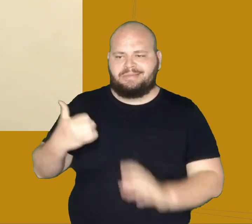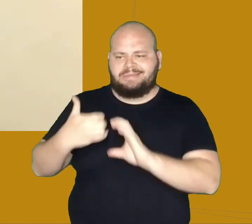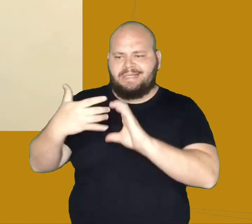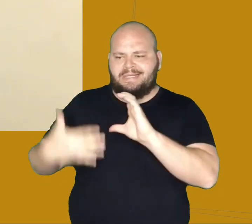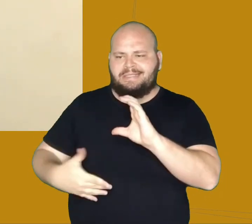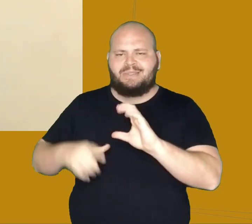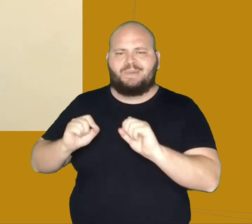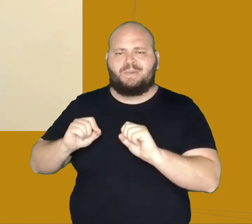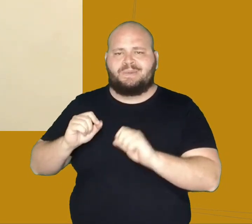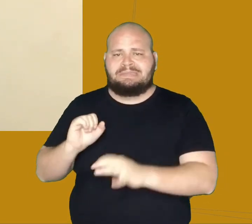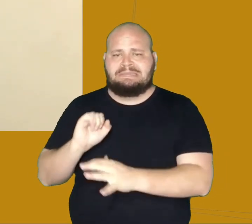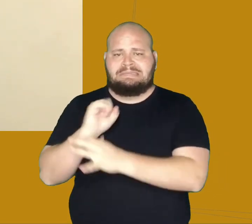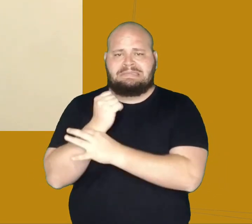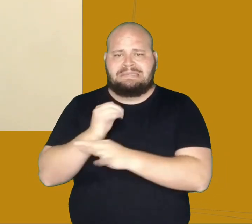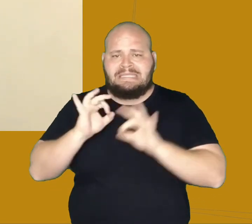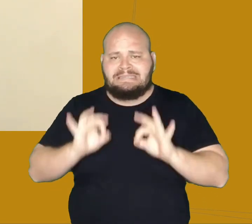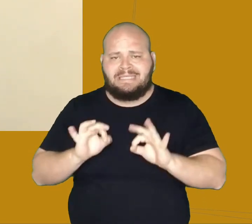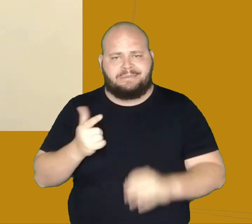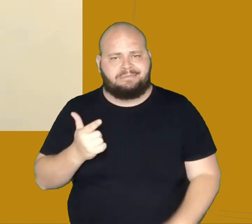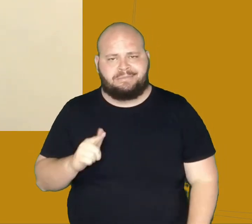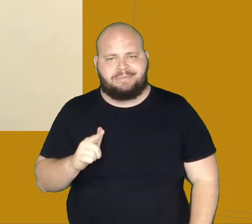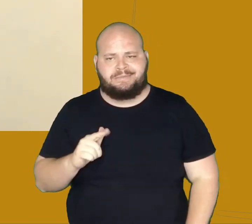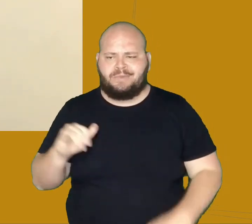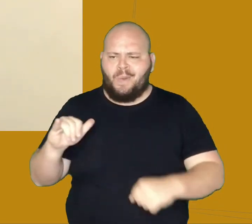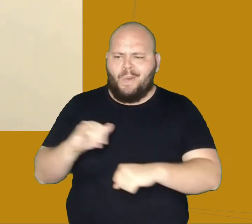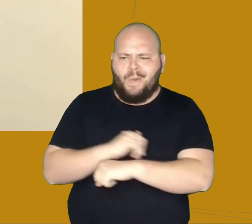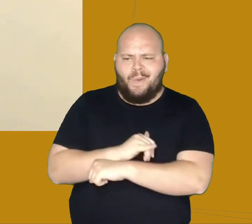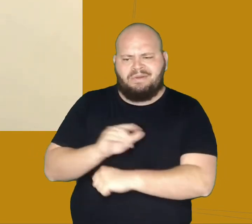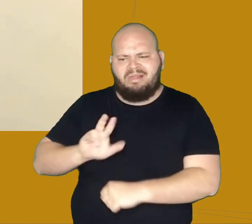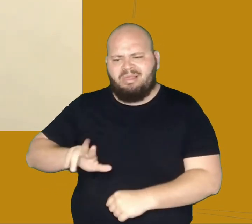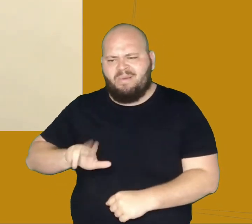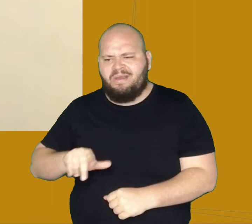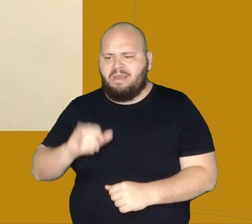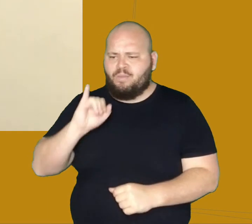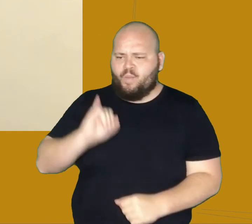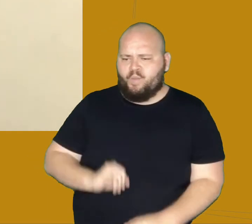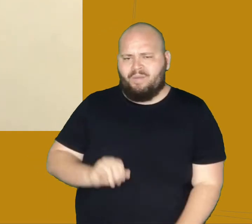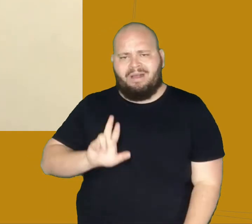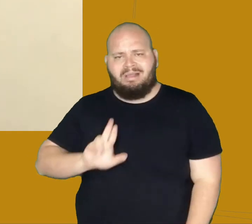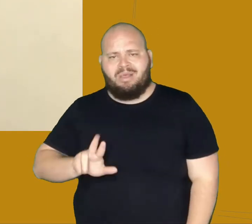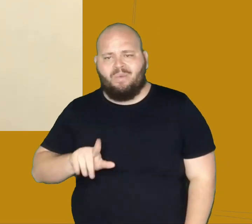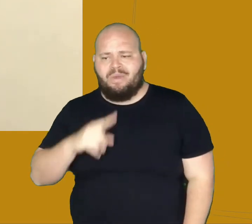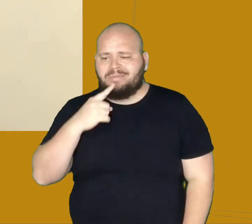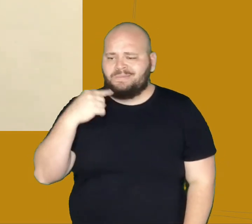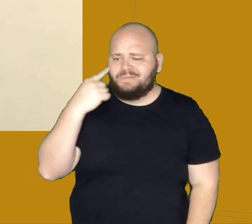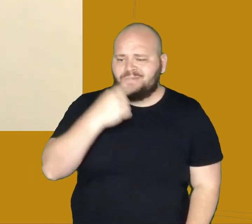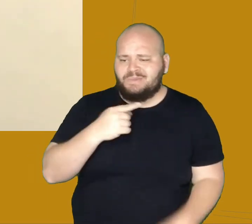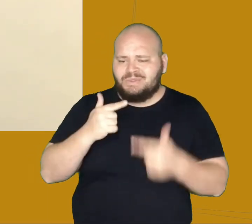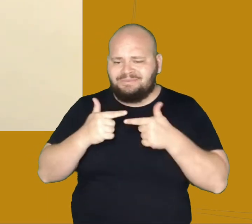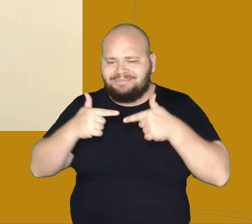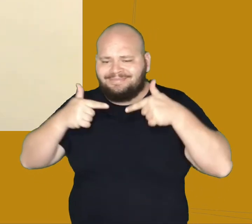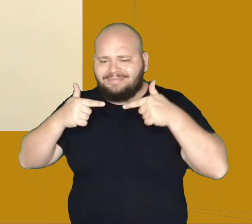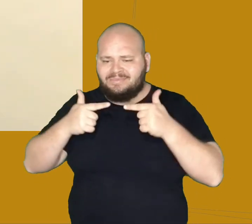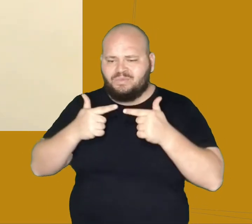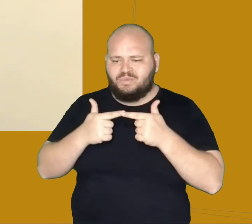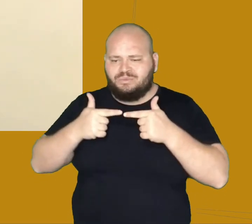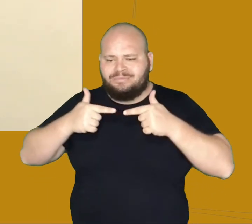é gorda nem magra, utiliza cinco ou seis anéis nos dedos, possui uma boca daquelas que ainda não sorrindo, são visões.